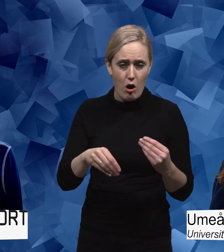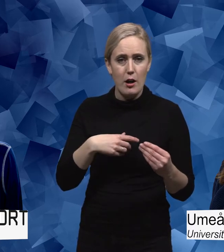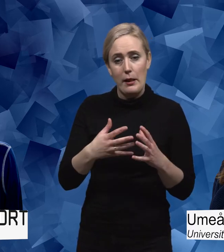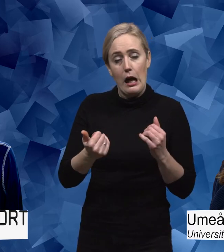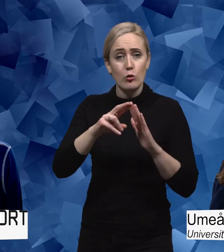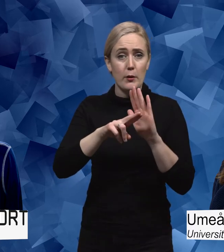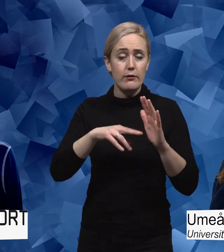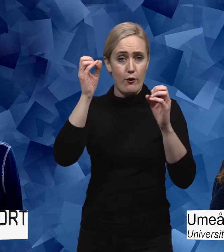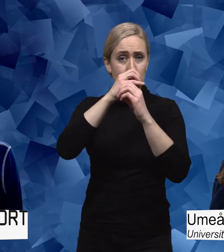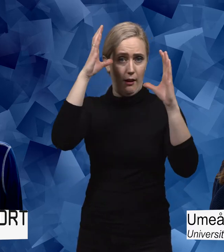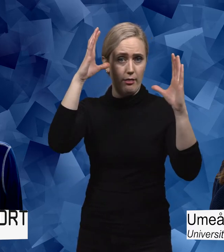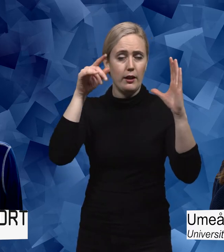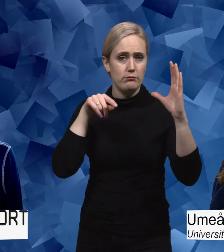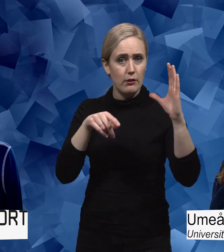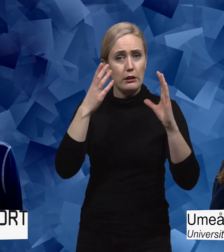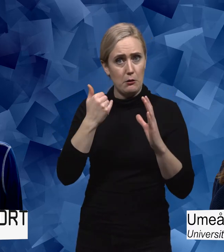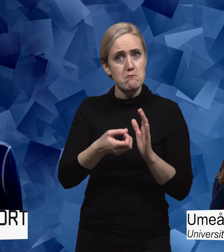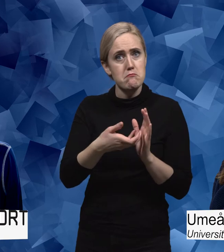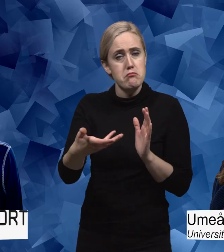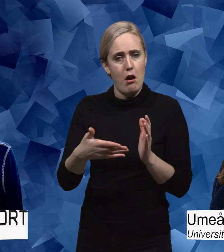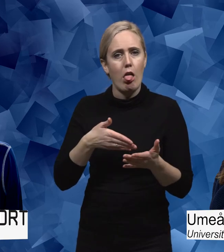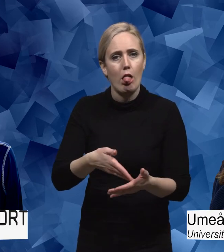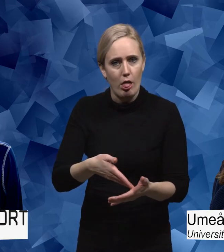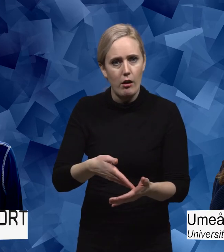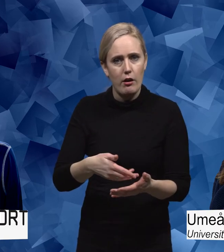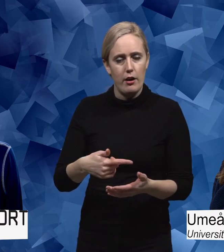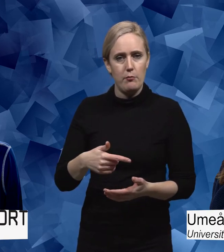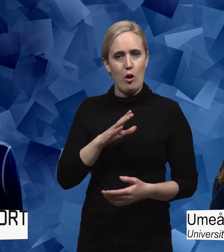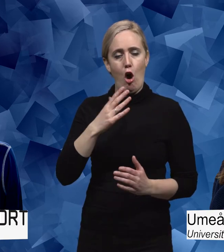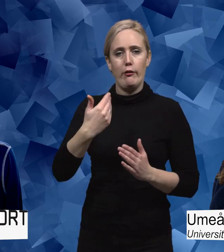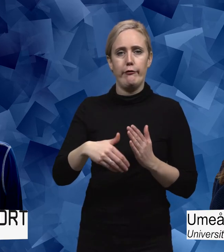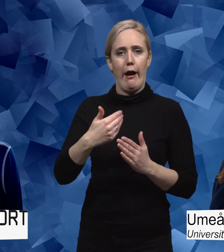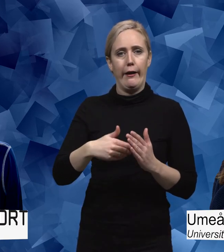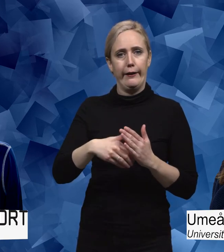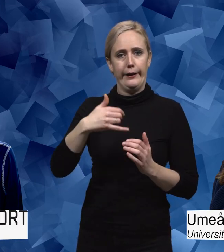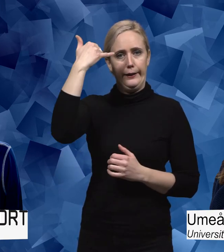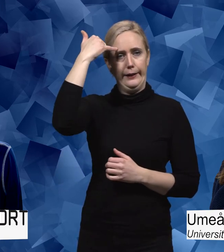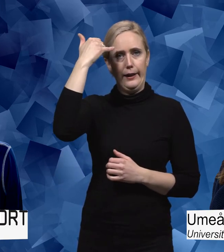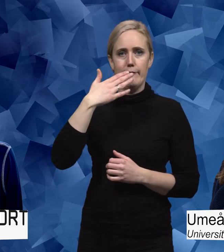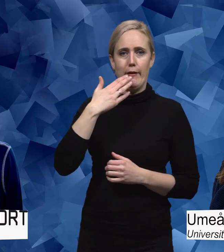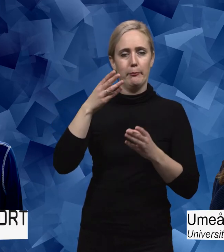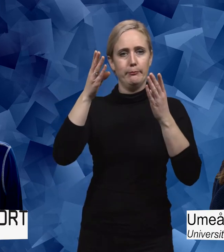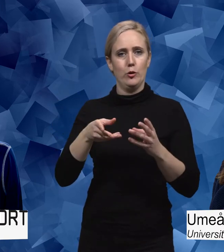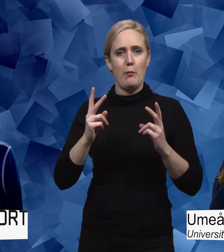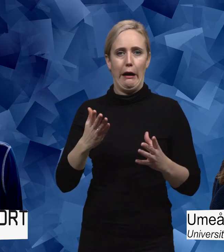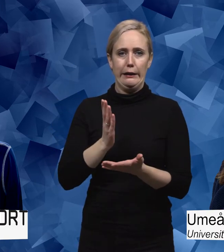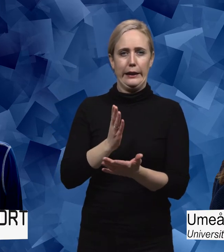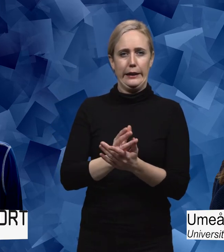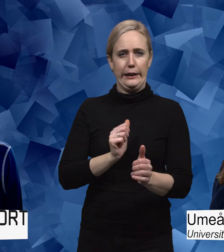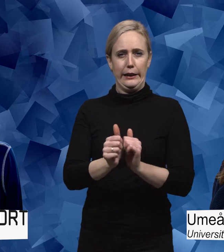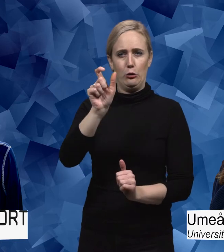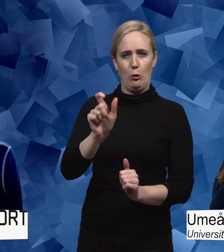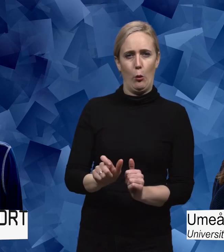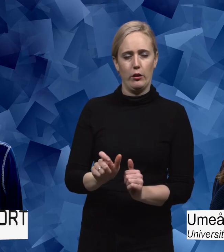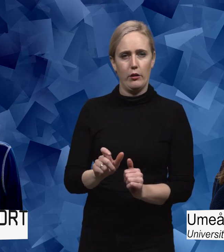normativa föreställningarna kan såklart vara ett hinder att man har en föreställning om vem som är en riktig idrottare och vem som kan prestera riktig